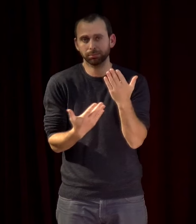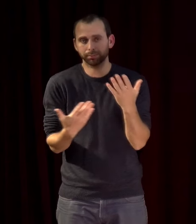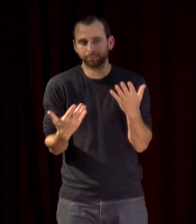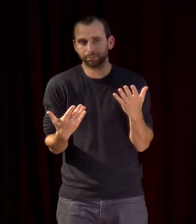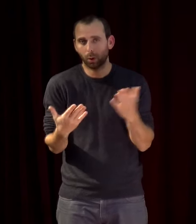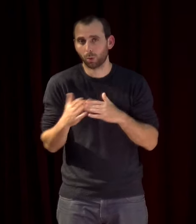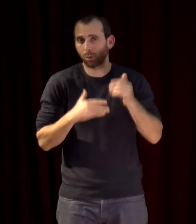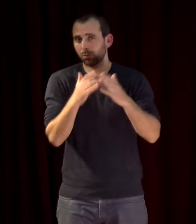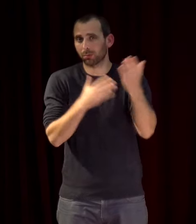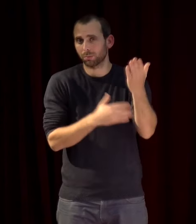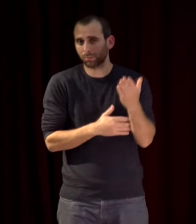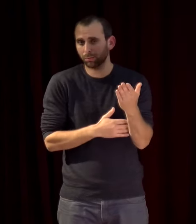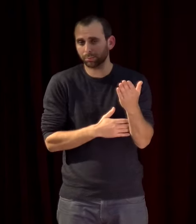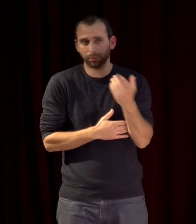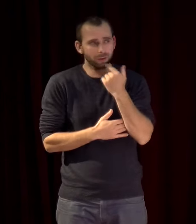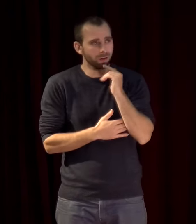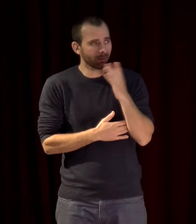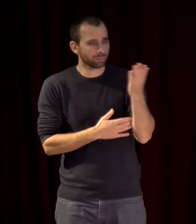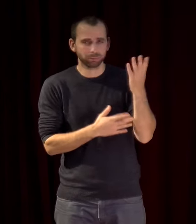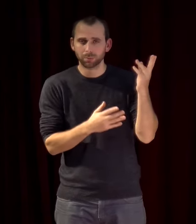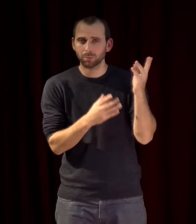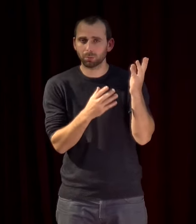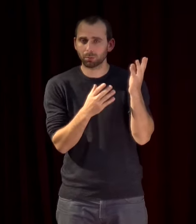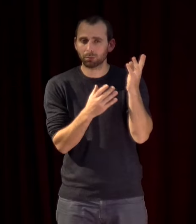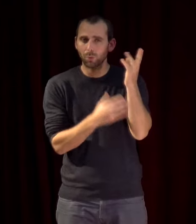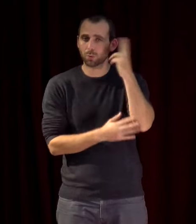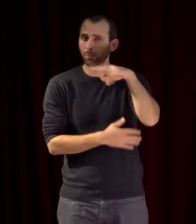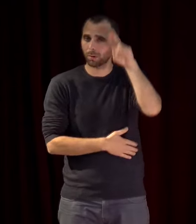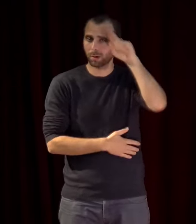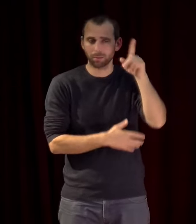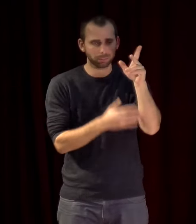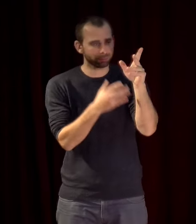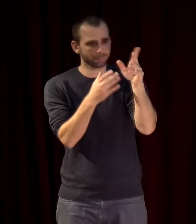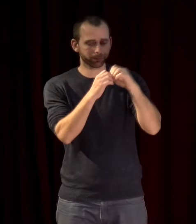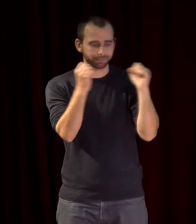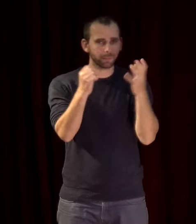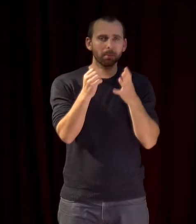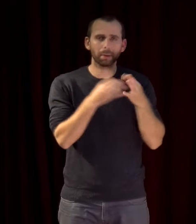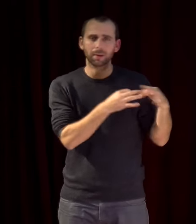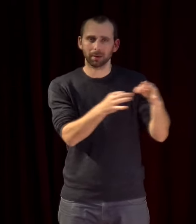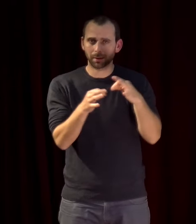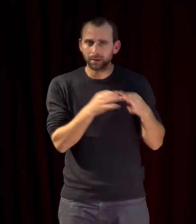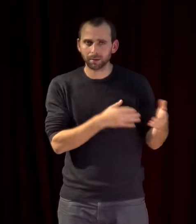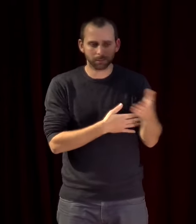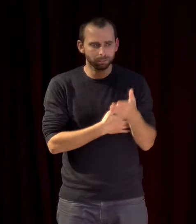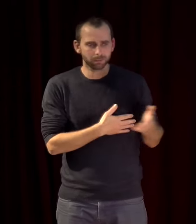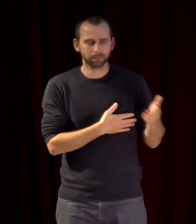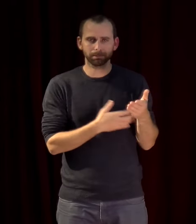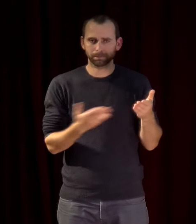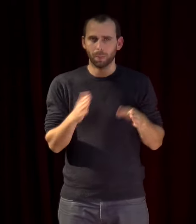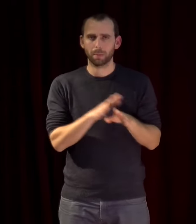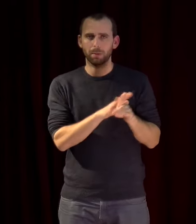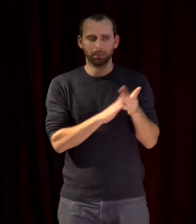l'Union Européenne et les pays de l'Union Européenne avaient entrepris